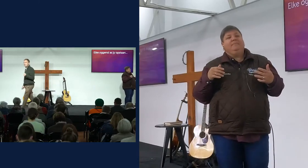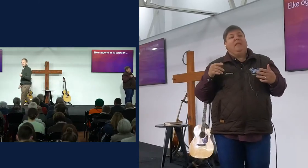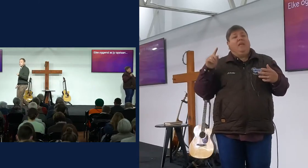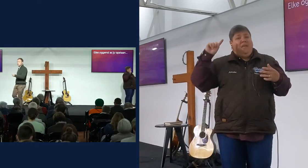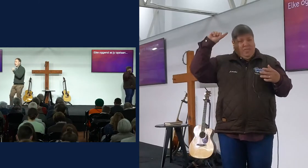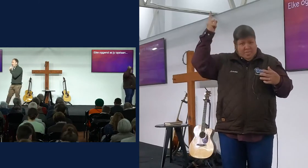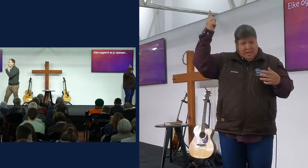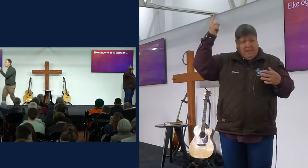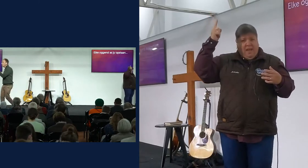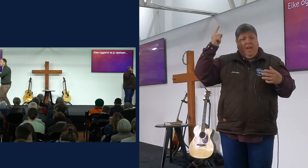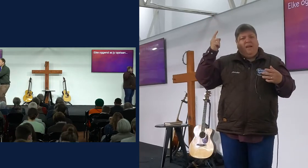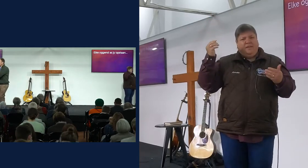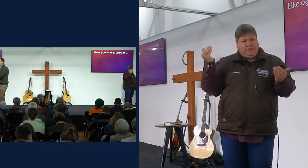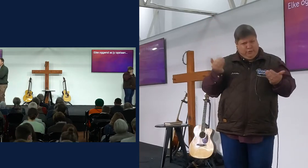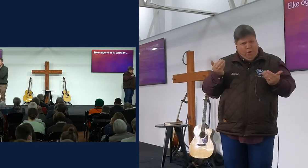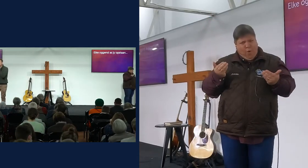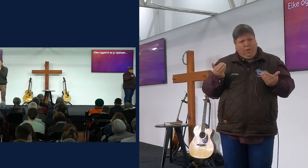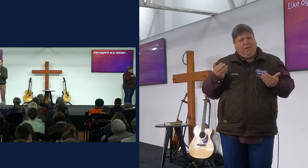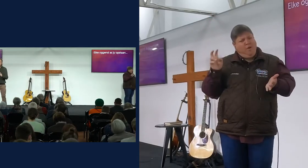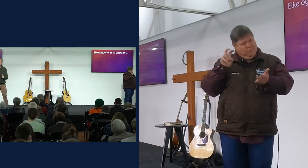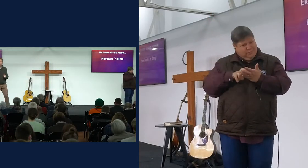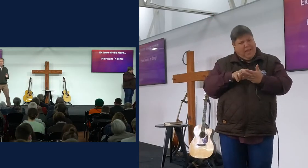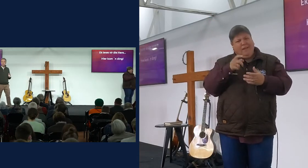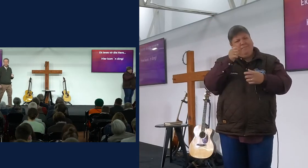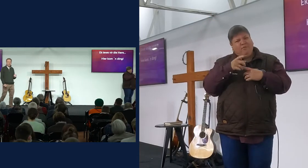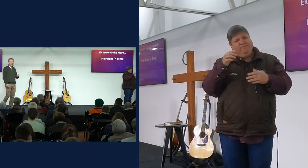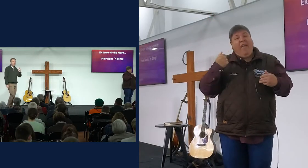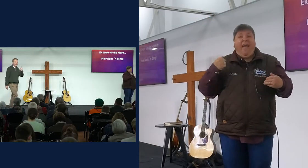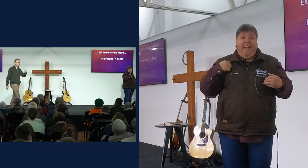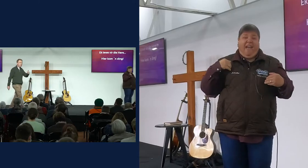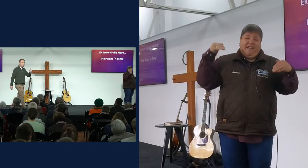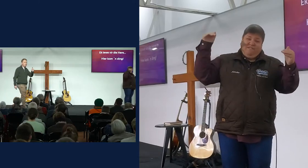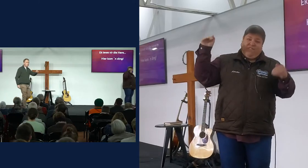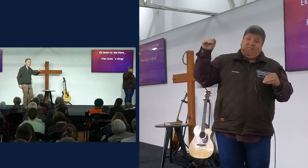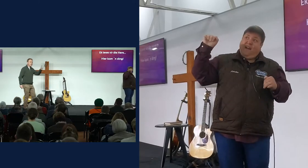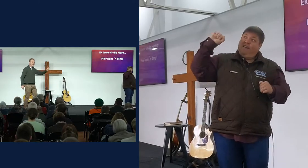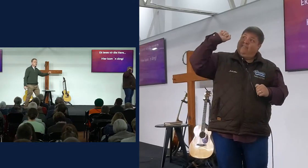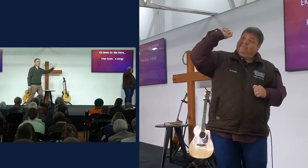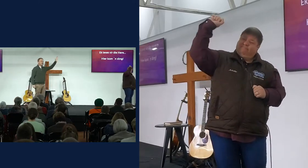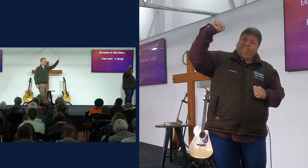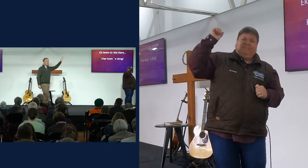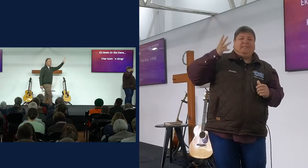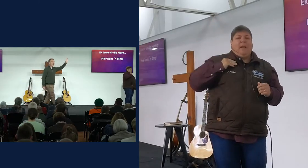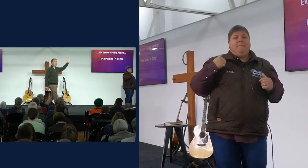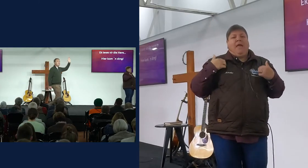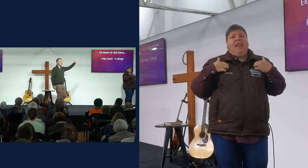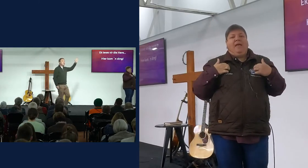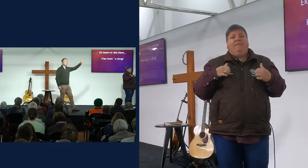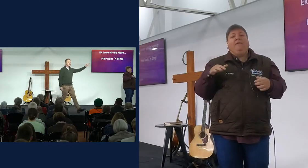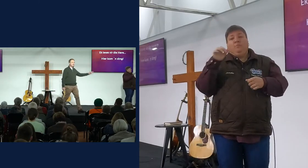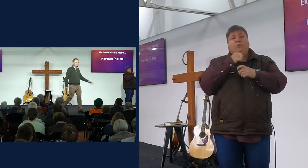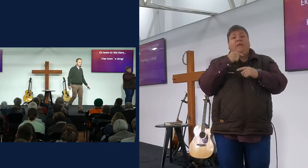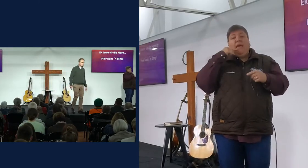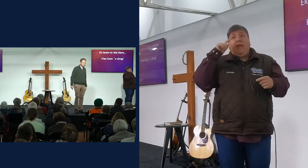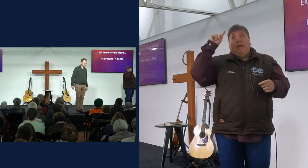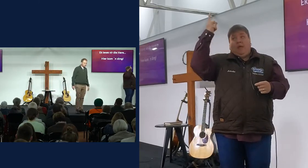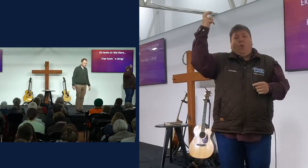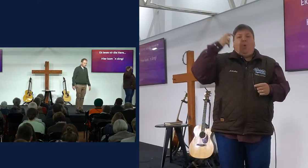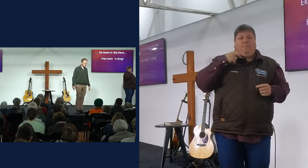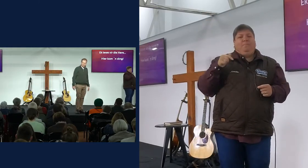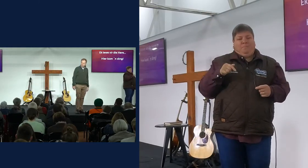verwachting en die heren iets gaan doen, elke oogend wil ek, jy moet opstaan met hierdie ding in jou gedachte, hier kom een ding, sê gauw sam met my, hier kom een ding,